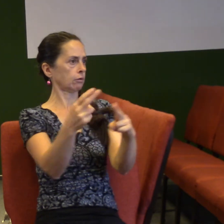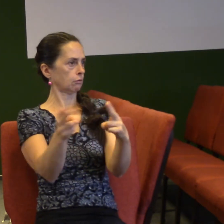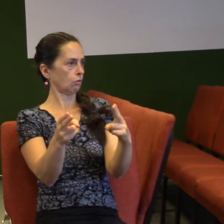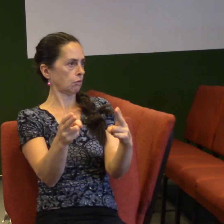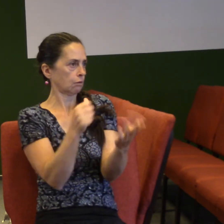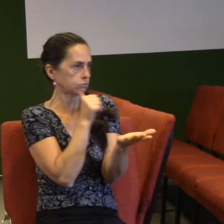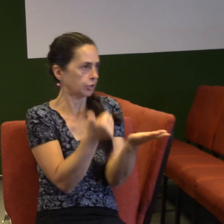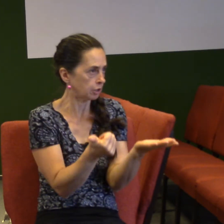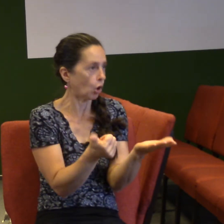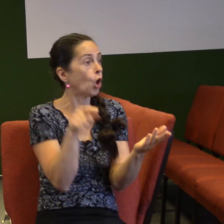svatého.